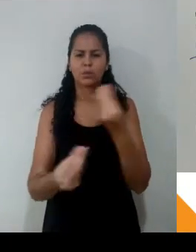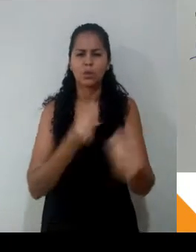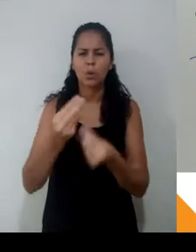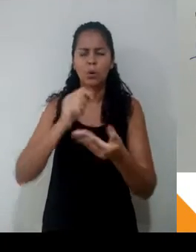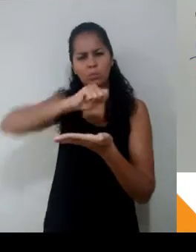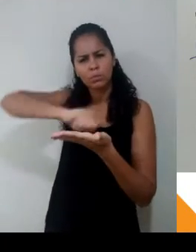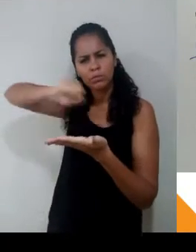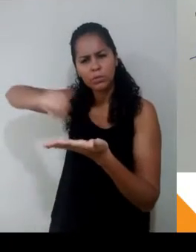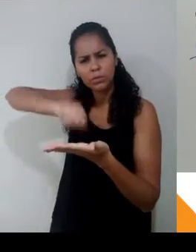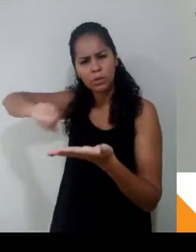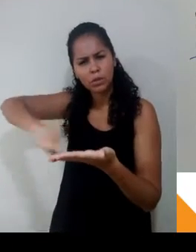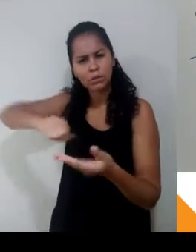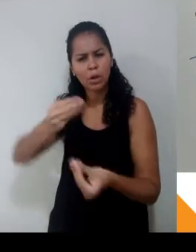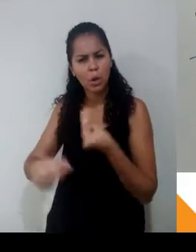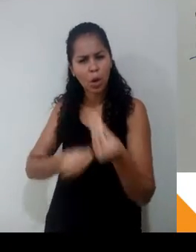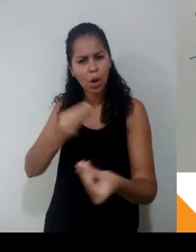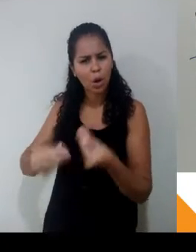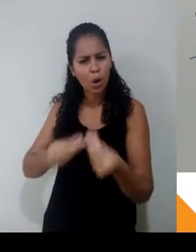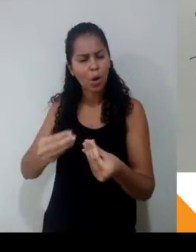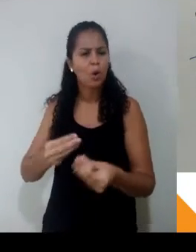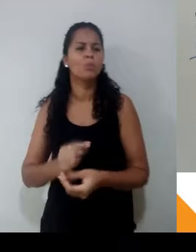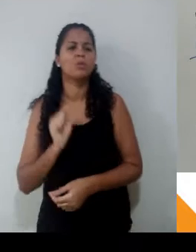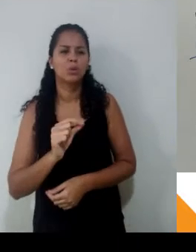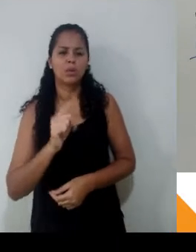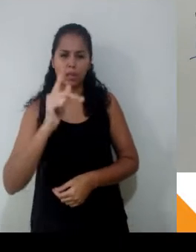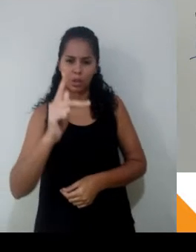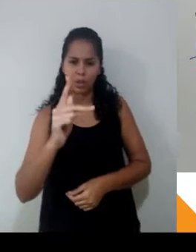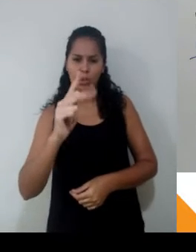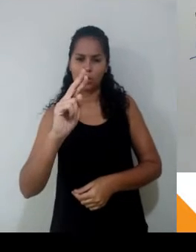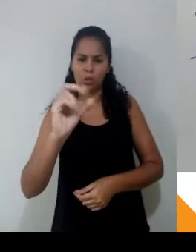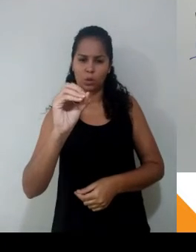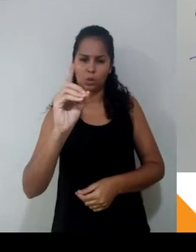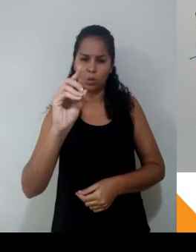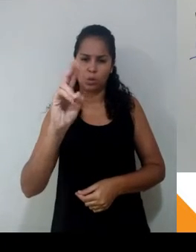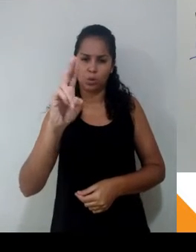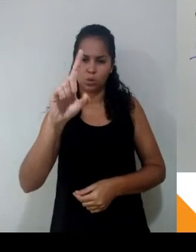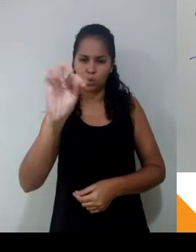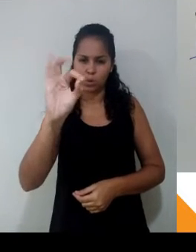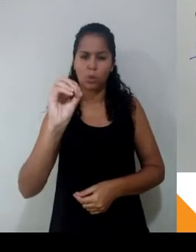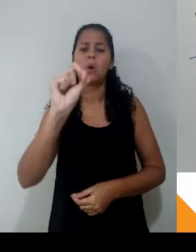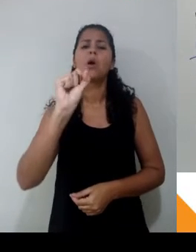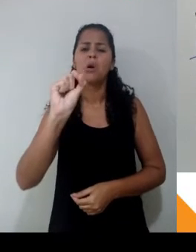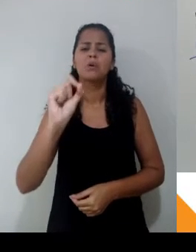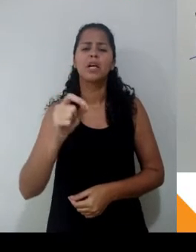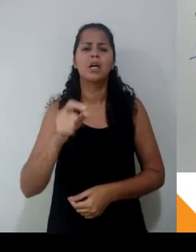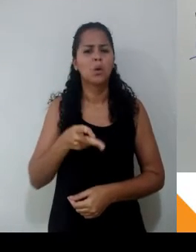sobre o outro. Repara aqui nos meus exemplos. Velocidade e tempo. Eu vou anotar aqui para os senhores, V igual a ΔS